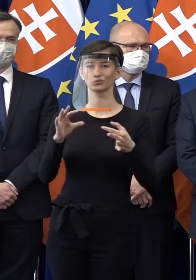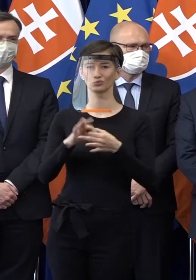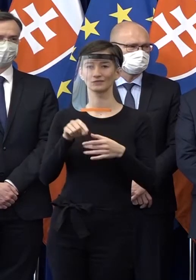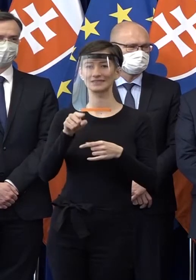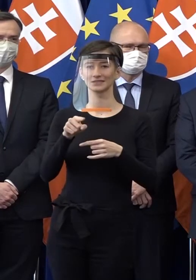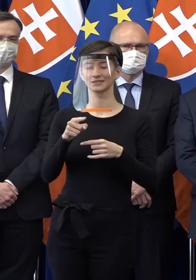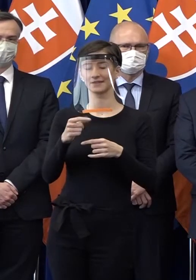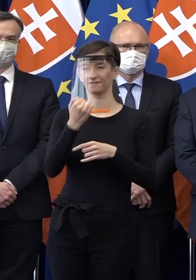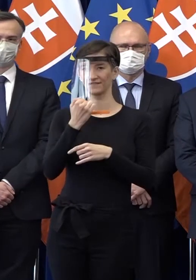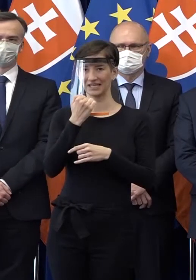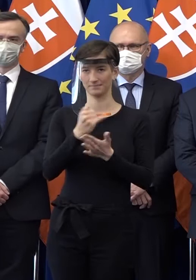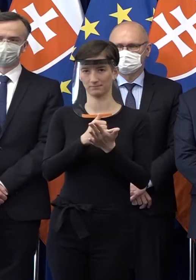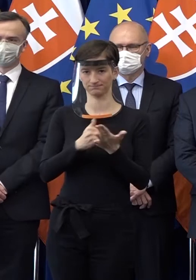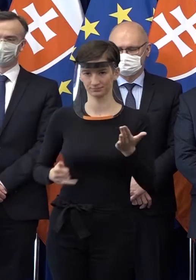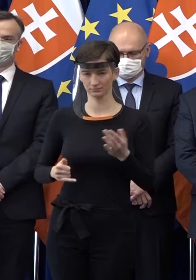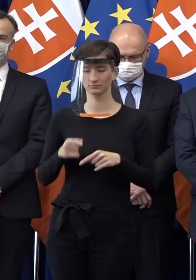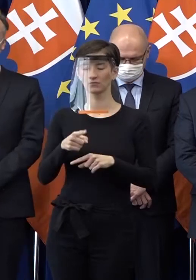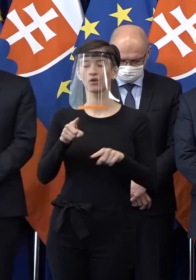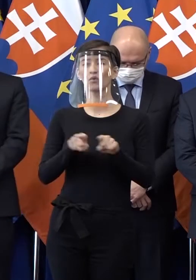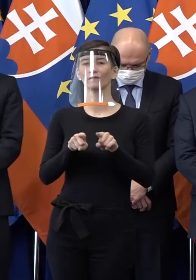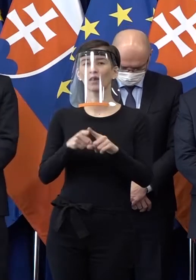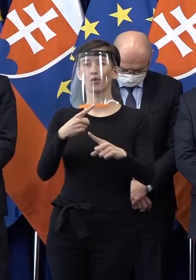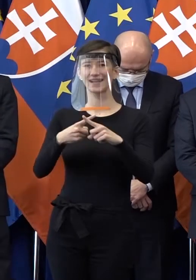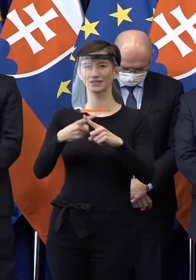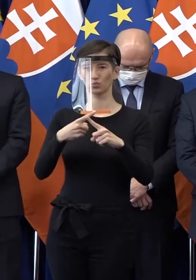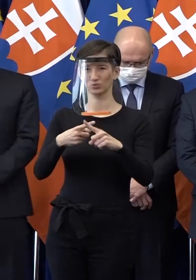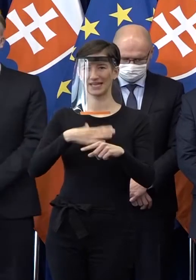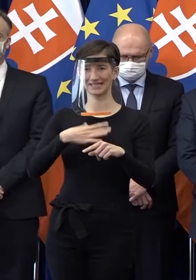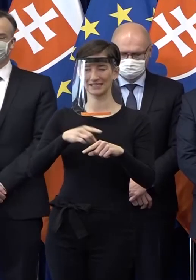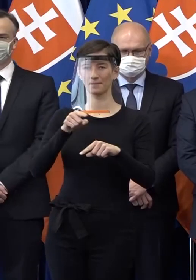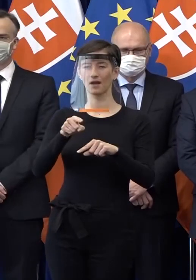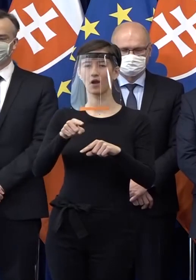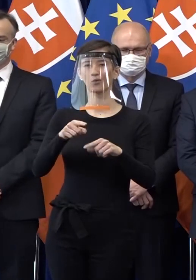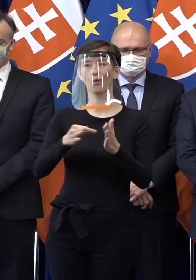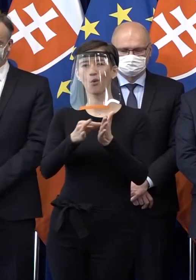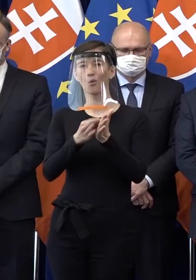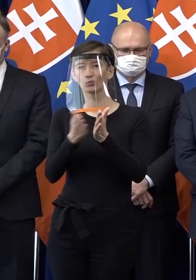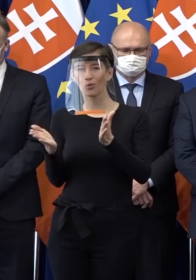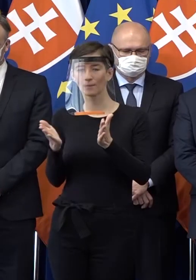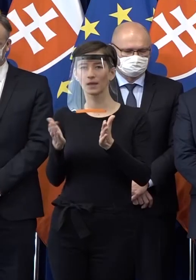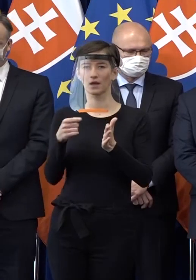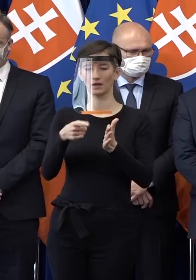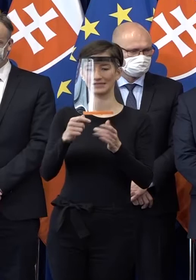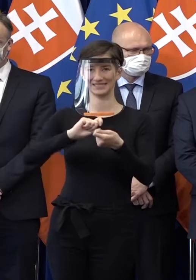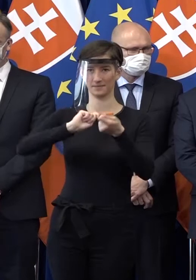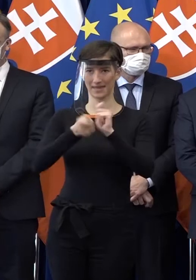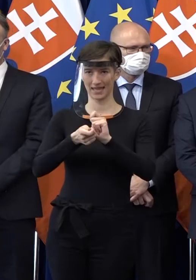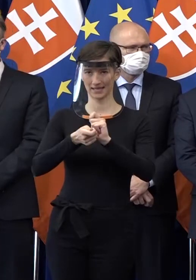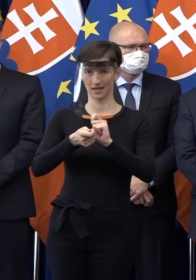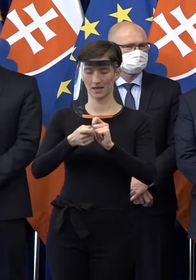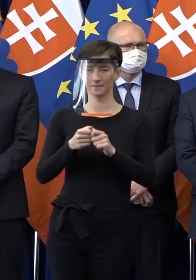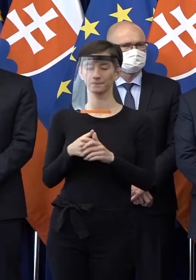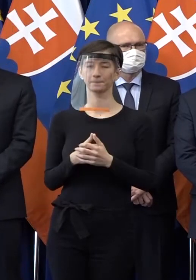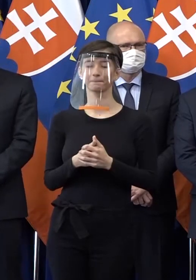dať moratórium na exekúcie. Je prípade konania uprednostniť reštrukturalizáciu pred